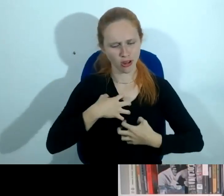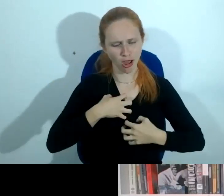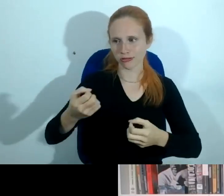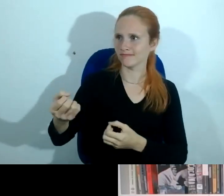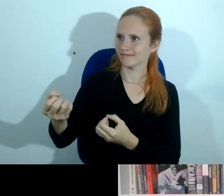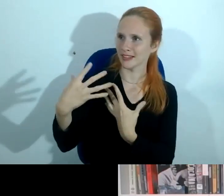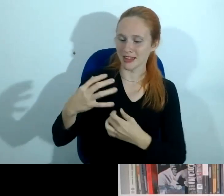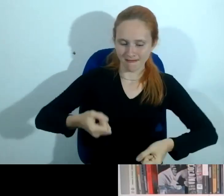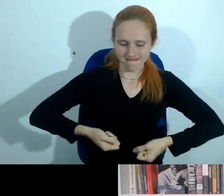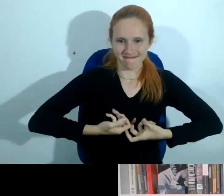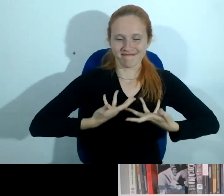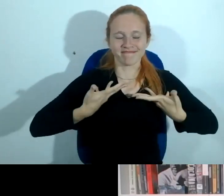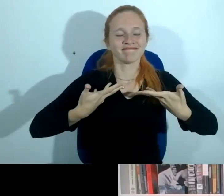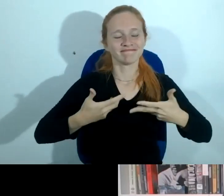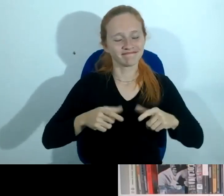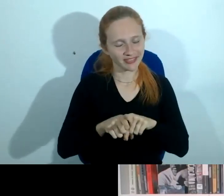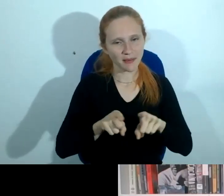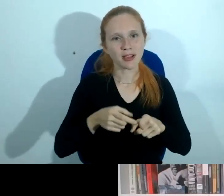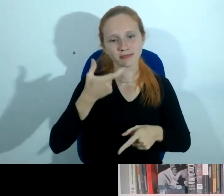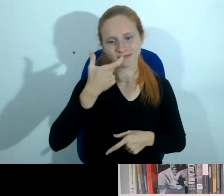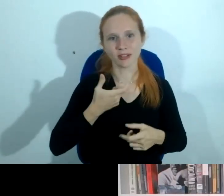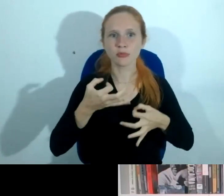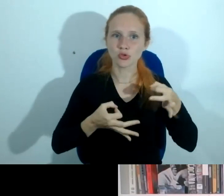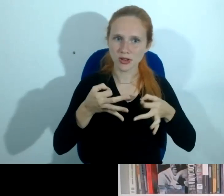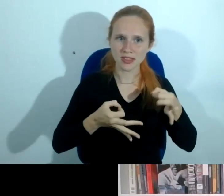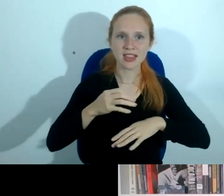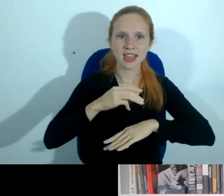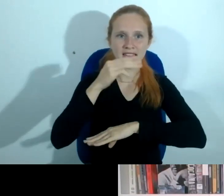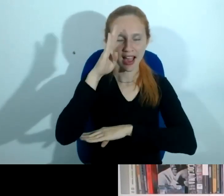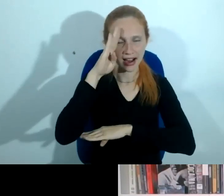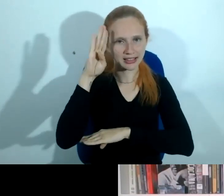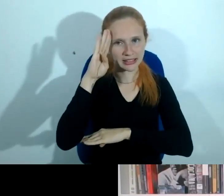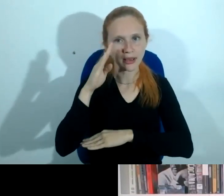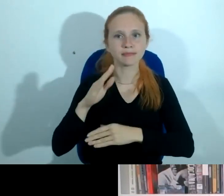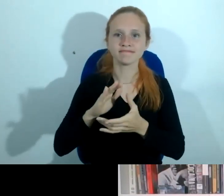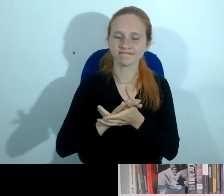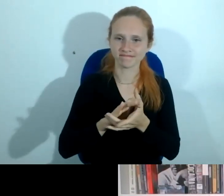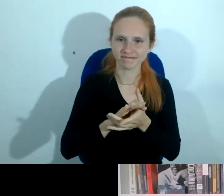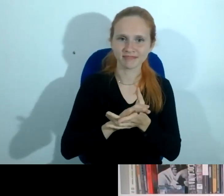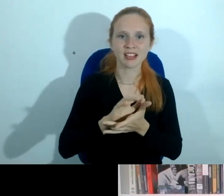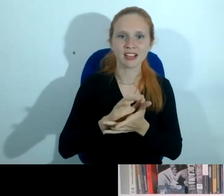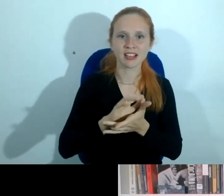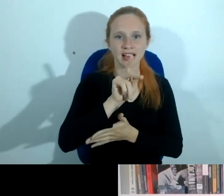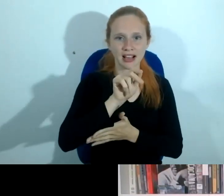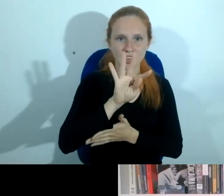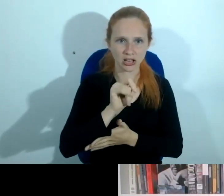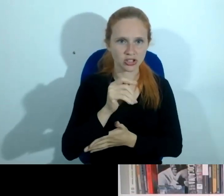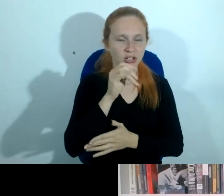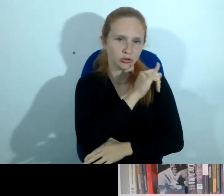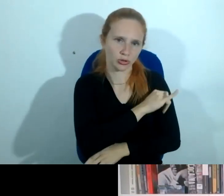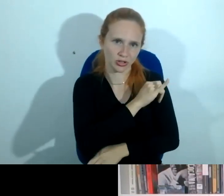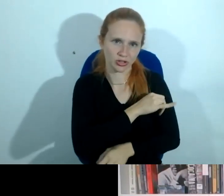juiz e como acadêmica. Então, saúdo aqui a desembargadora Kátia do Tribunal de Rio de Janeiro, a quem